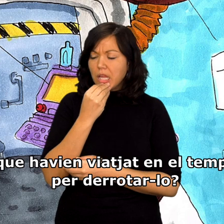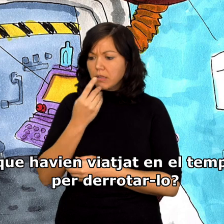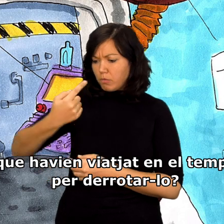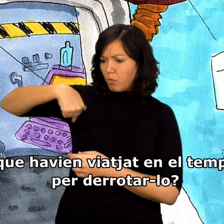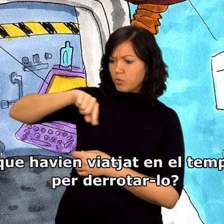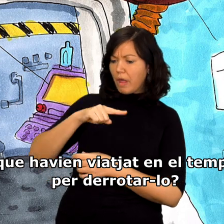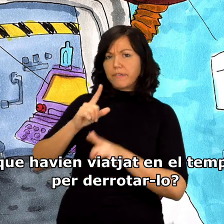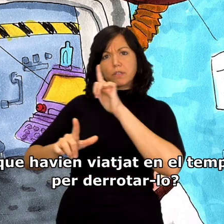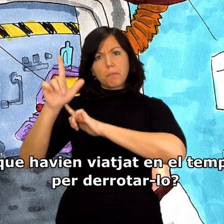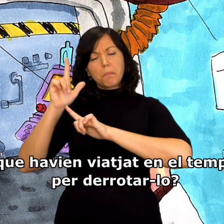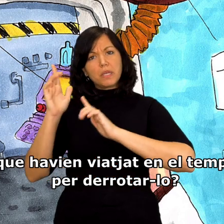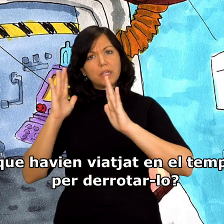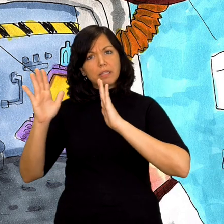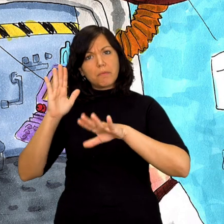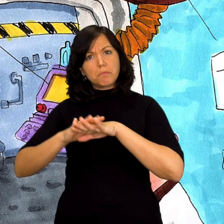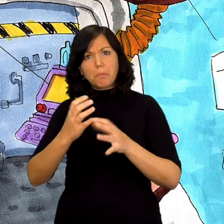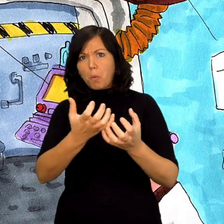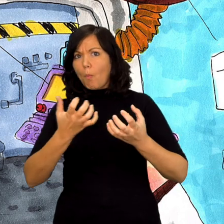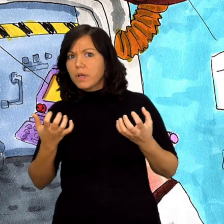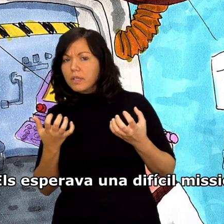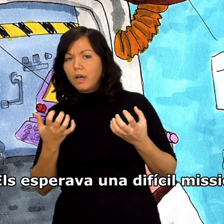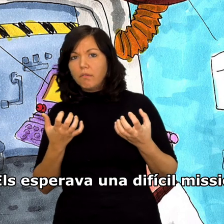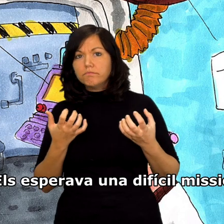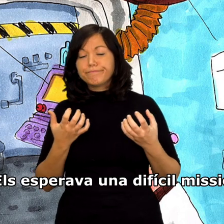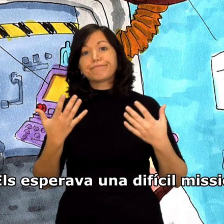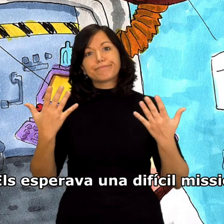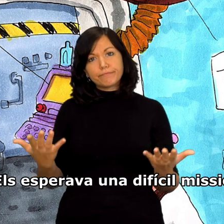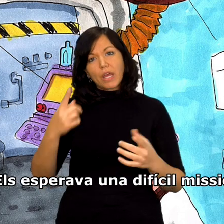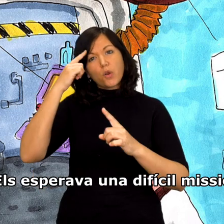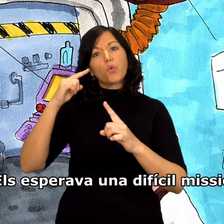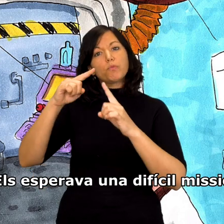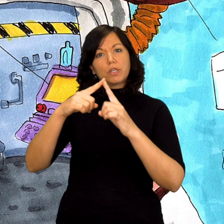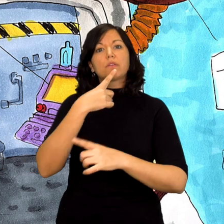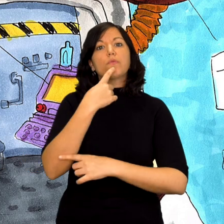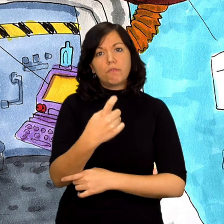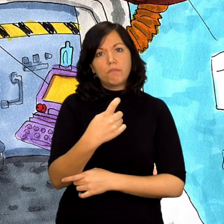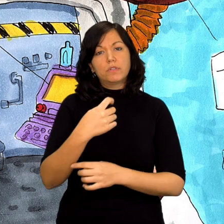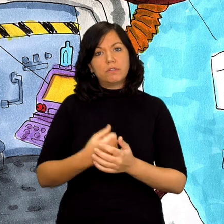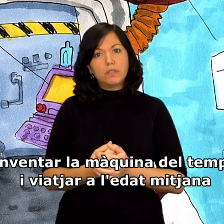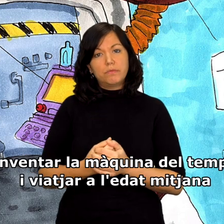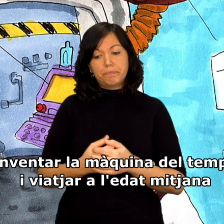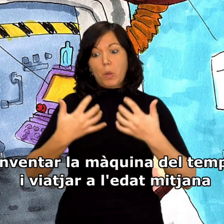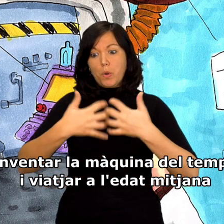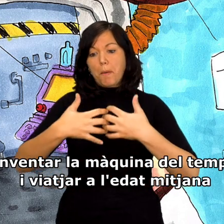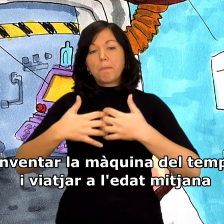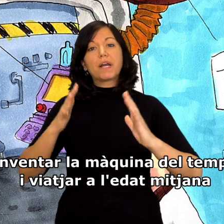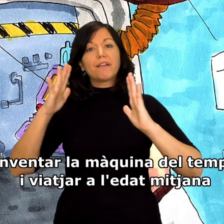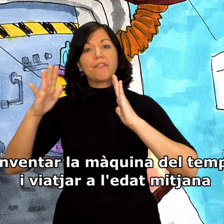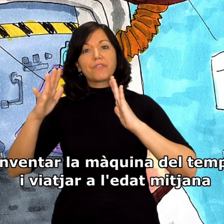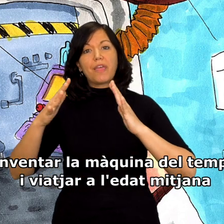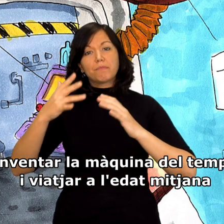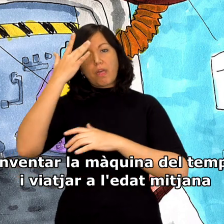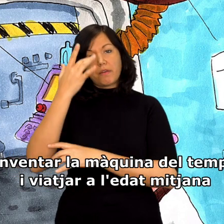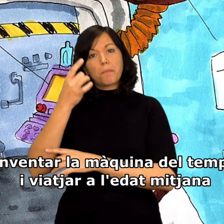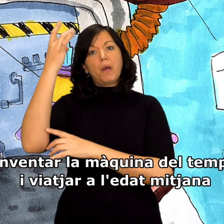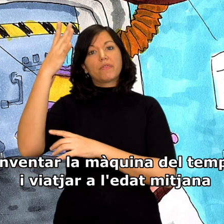havien viatjat en el temps per derrotar-lo? Els esperava una difícil missió. Inventar la màquina del